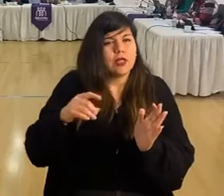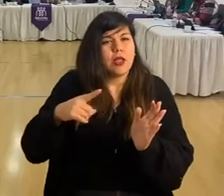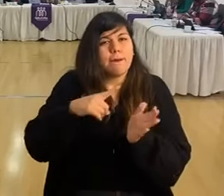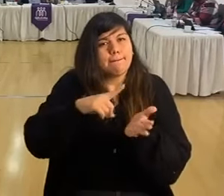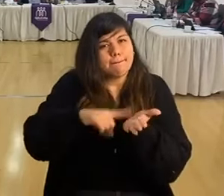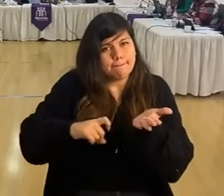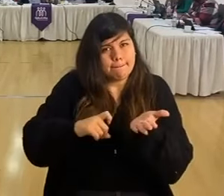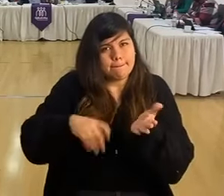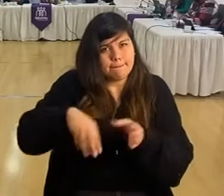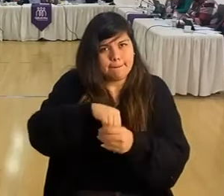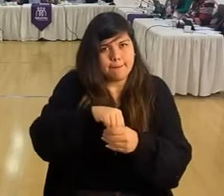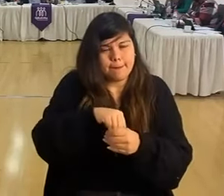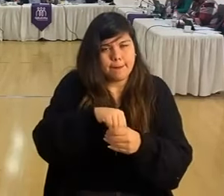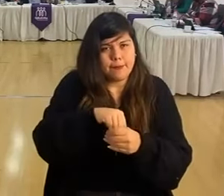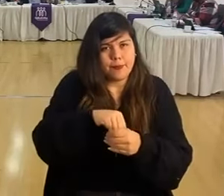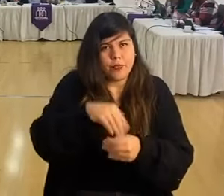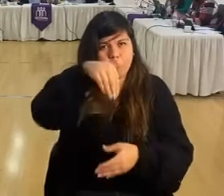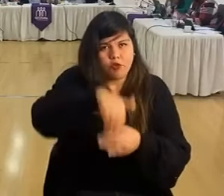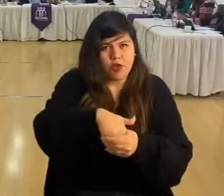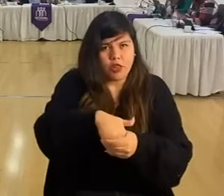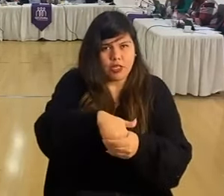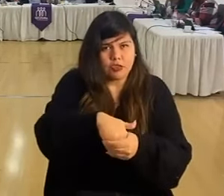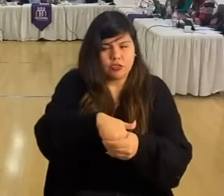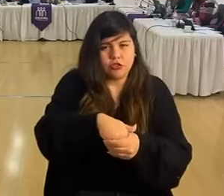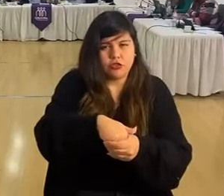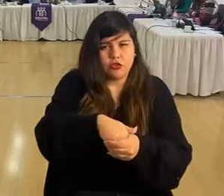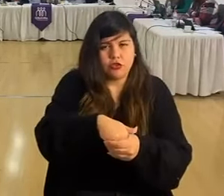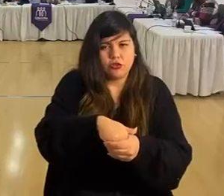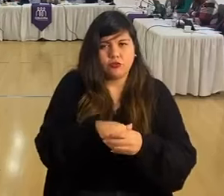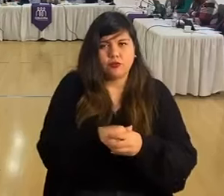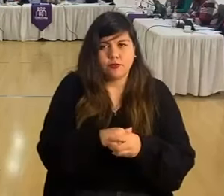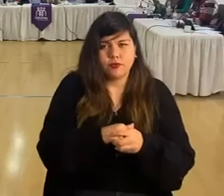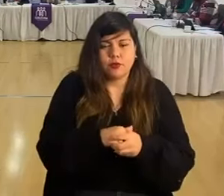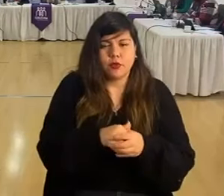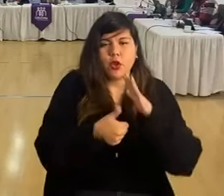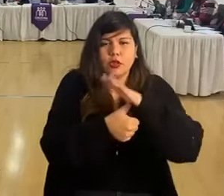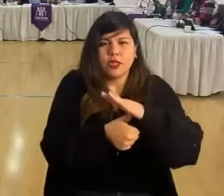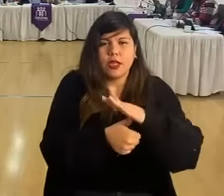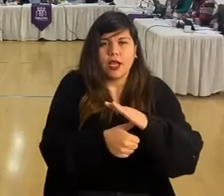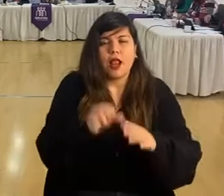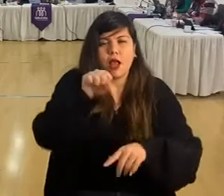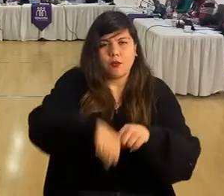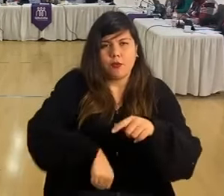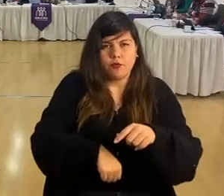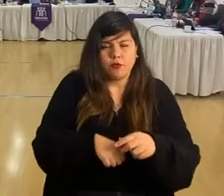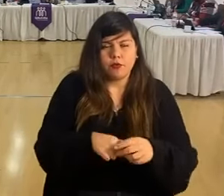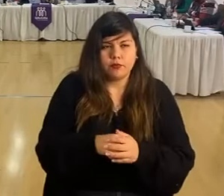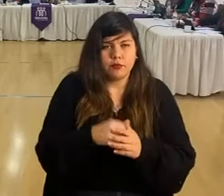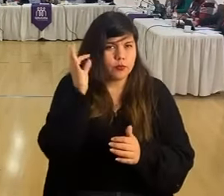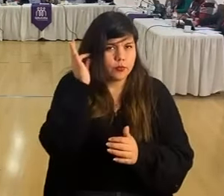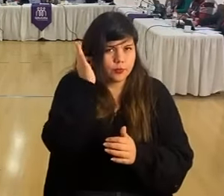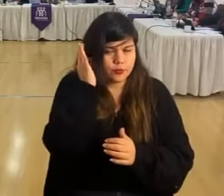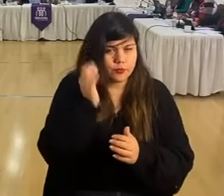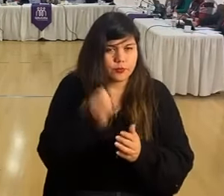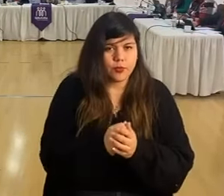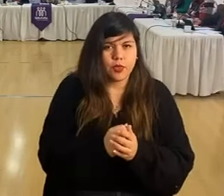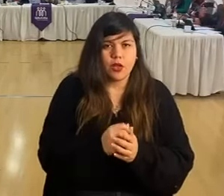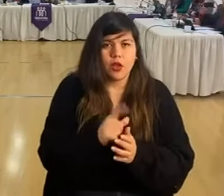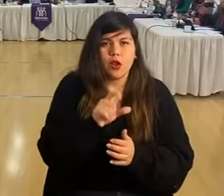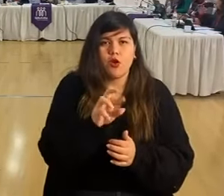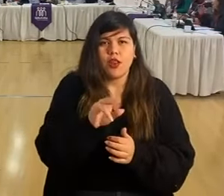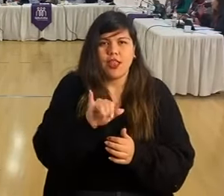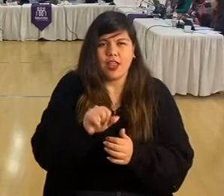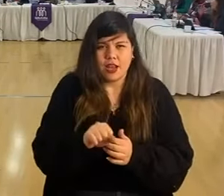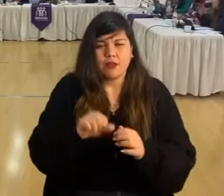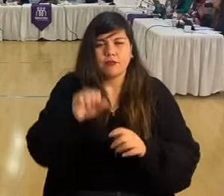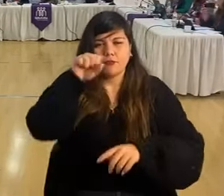¿En votación? ¿Consejala Alexandra Aranzibia? Apruebo. Gracias. ¿Consejala Lorena